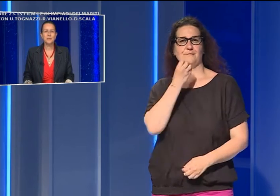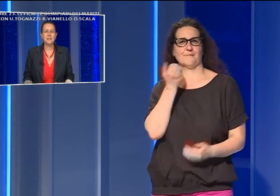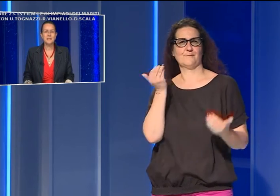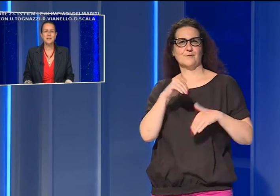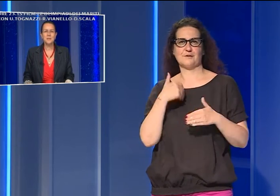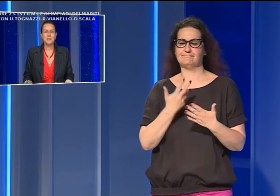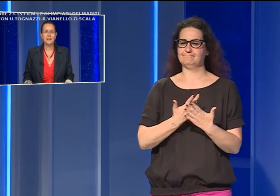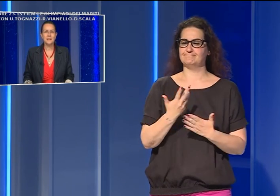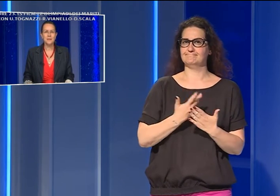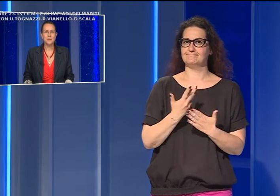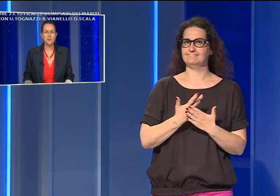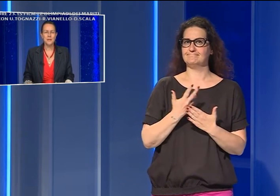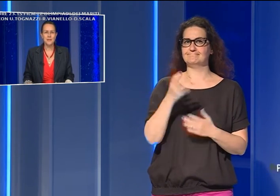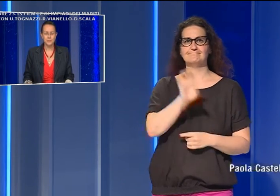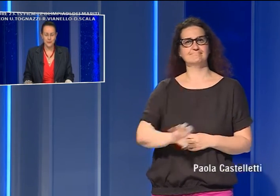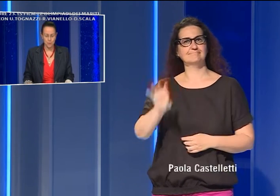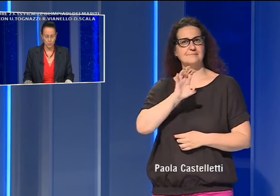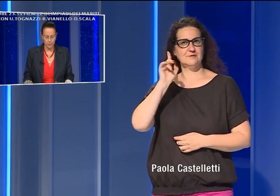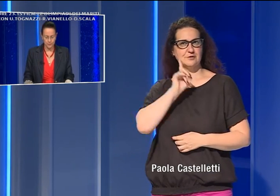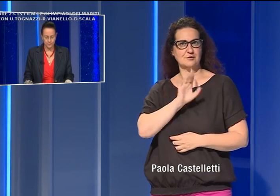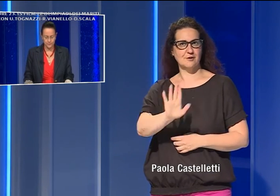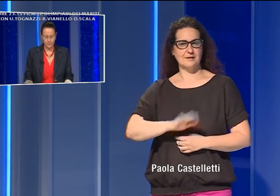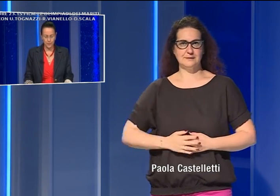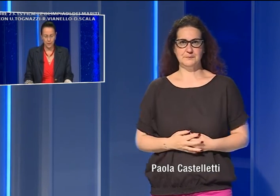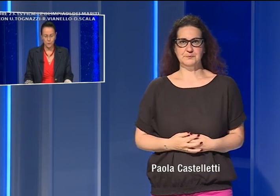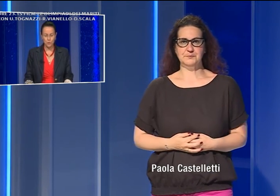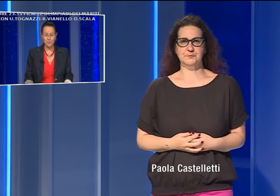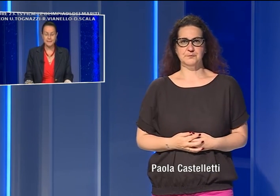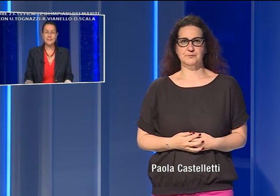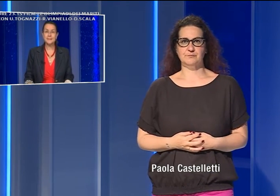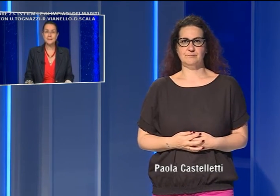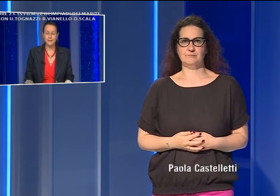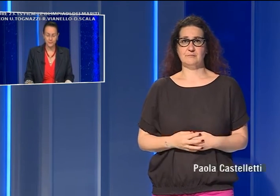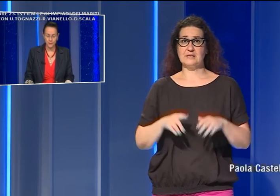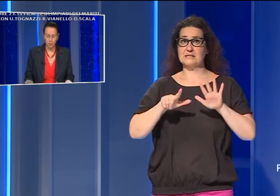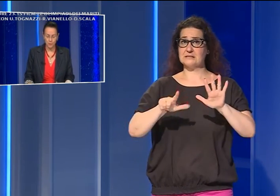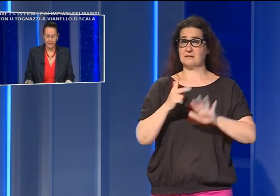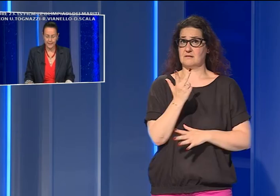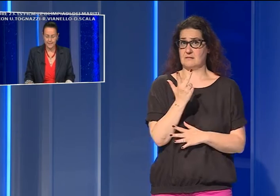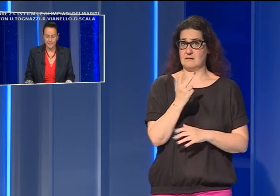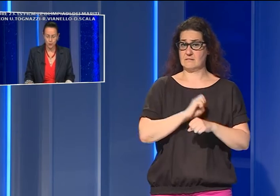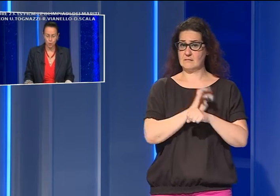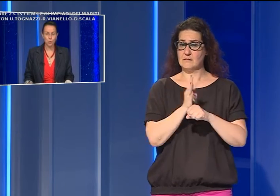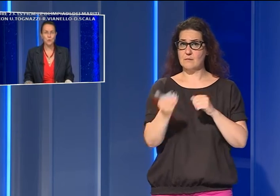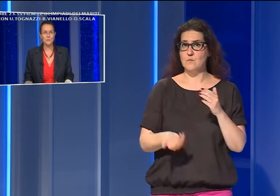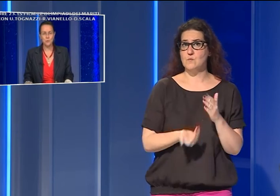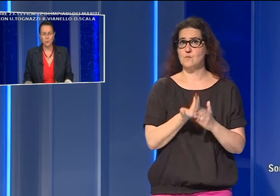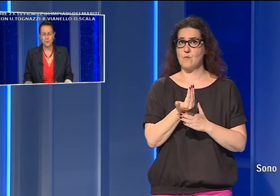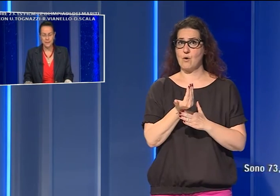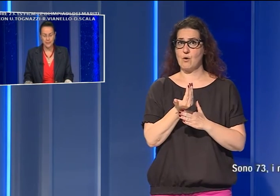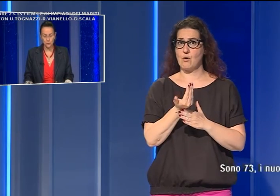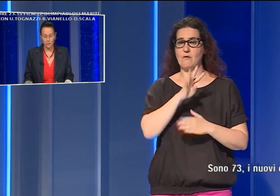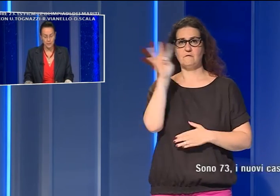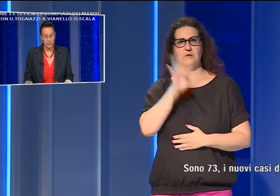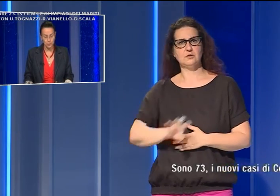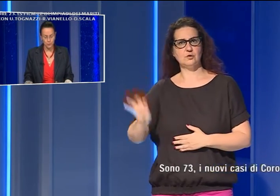Buonasera a tutti dal telegiornale regionale per i sordi. Sono 73 i nuovi casi di coronavirus